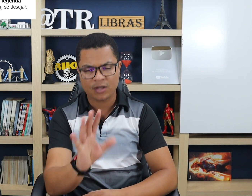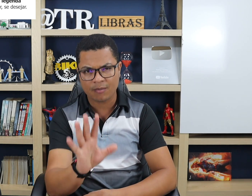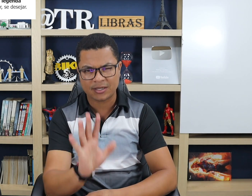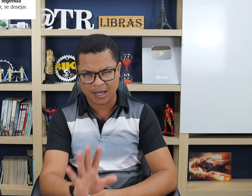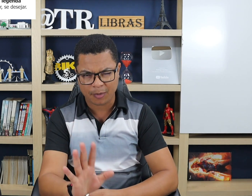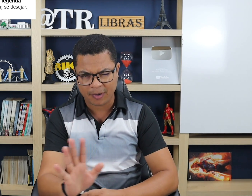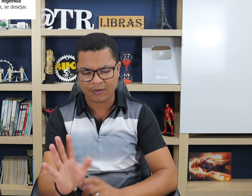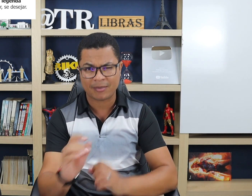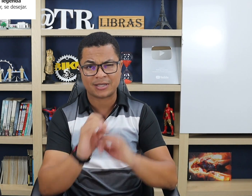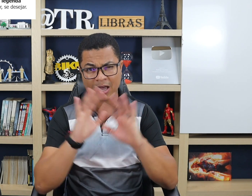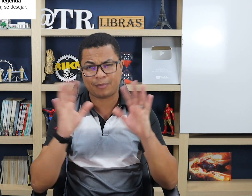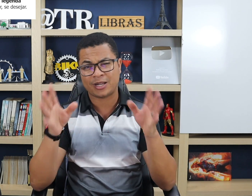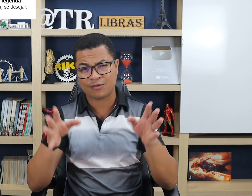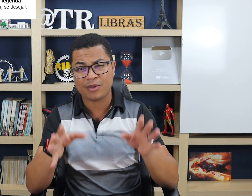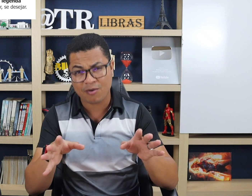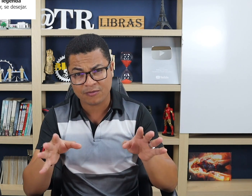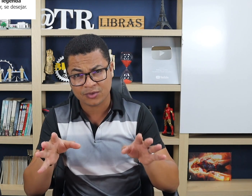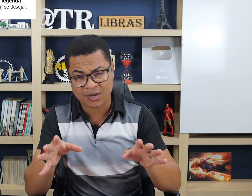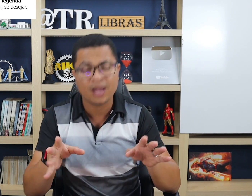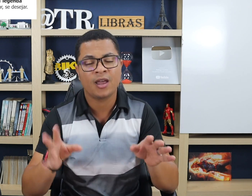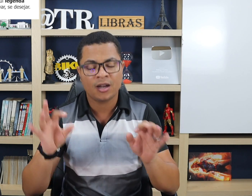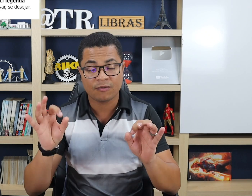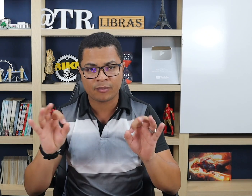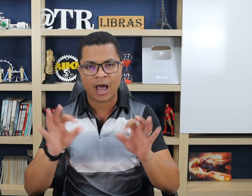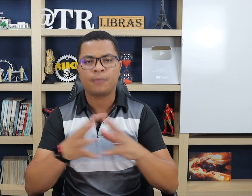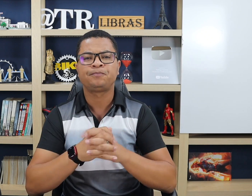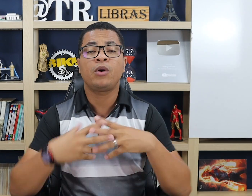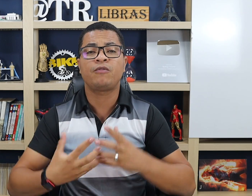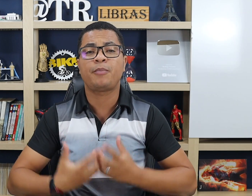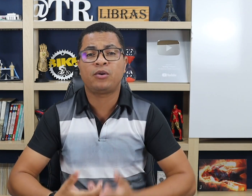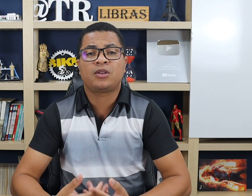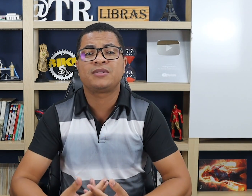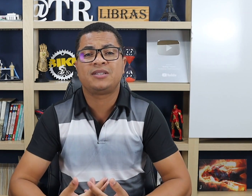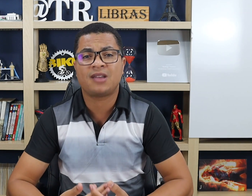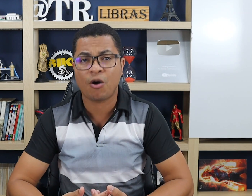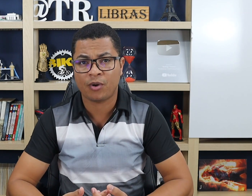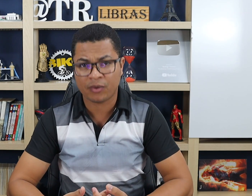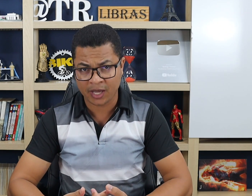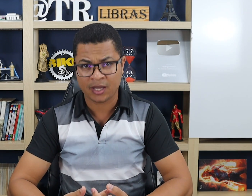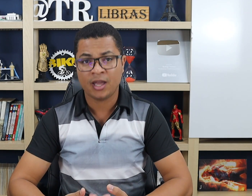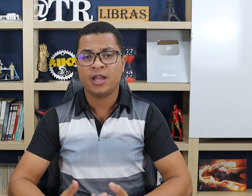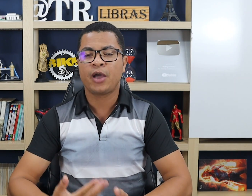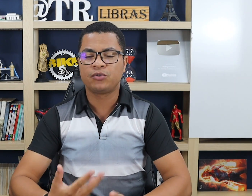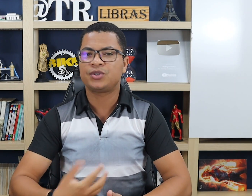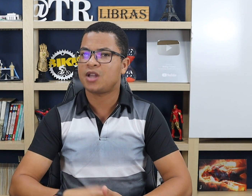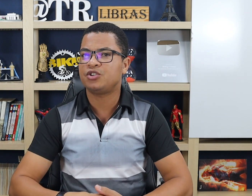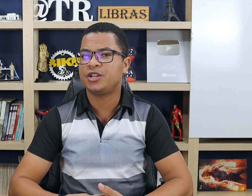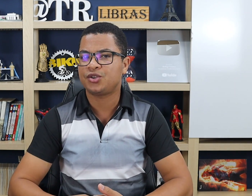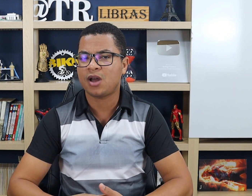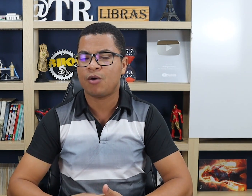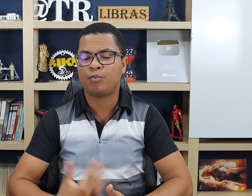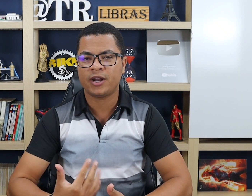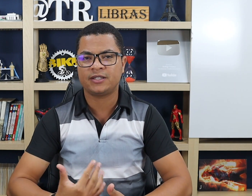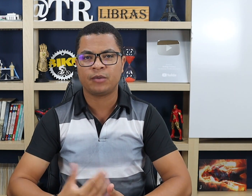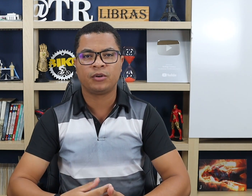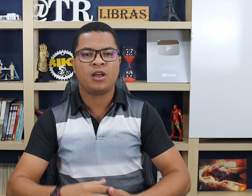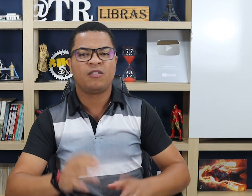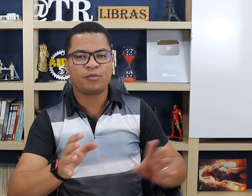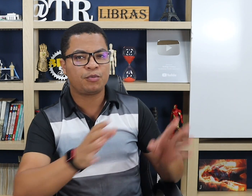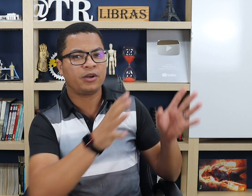Vou dar um exemplo para ficar mais claro, parece que me confuso, né? Então vamos lá. Quando eu vou perguntar um sinal para alguém, eu uso o sinal direcional. Por exemplo, vamos supor